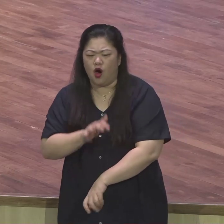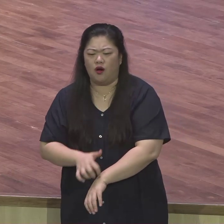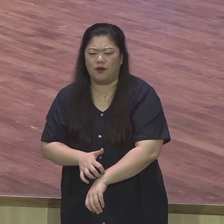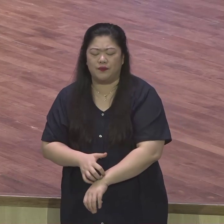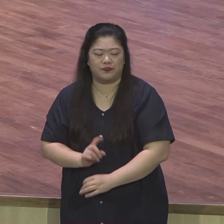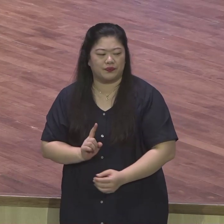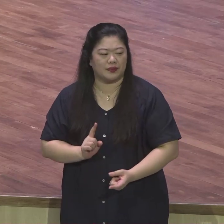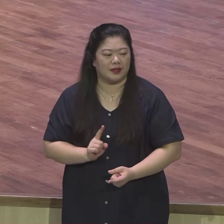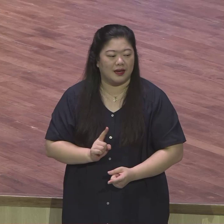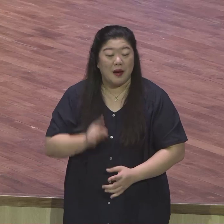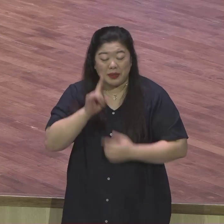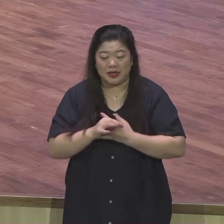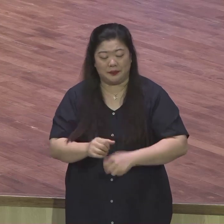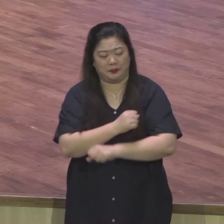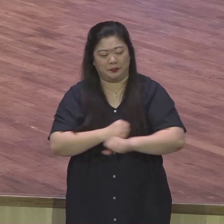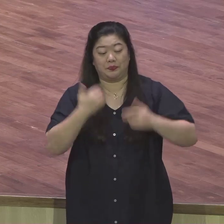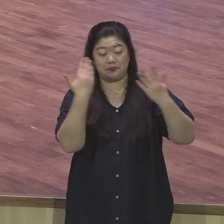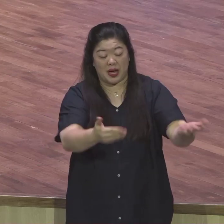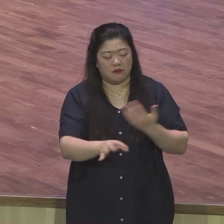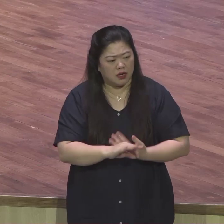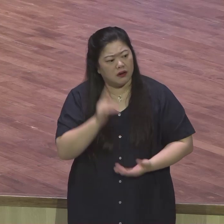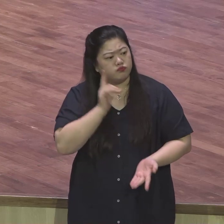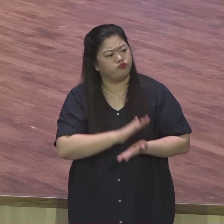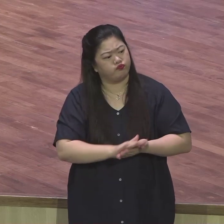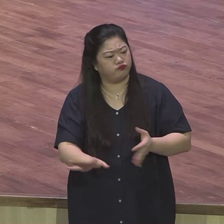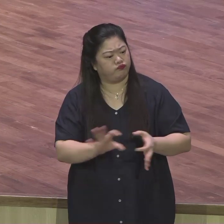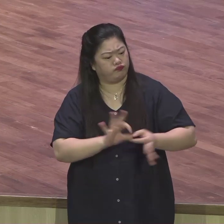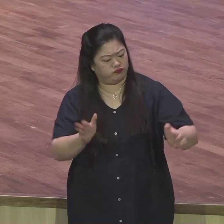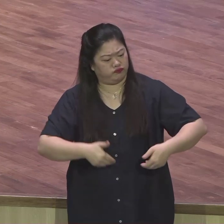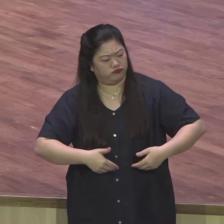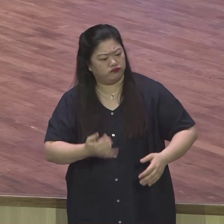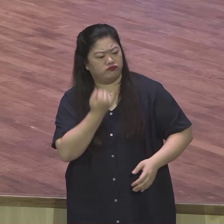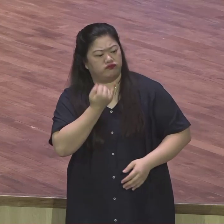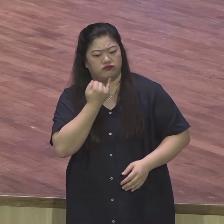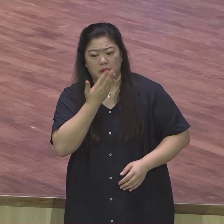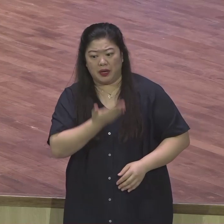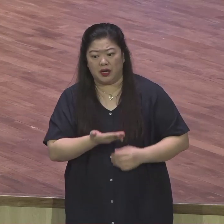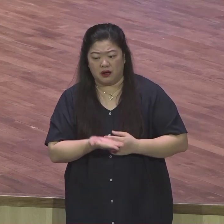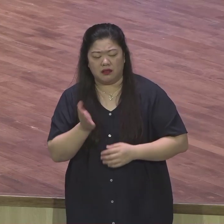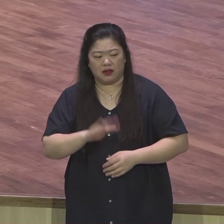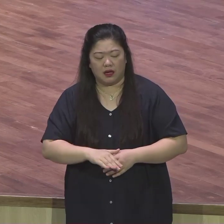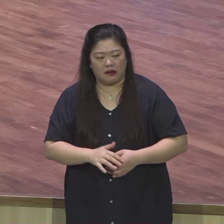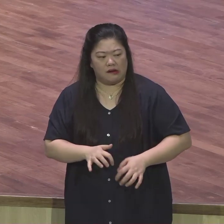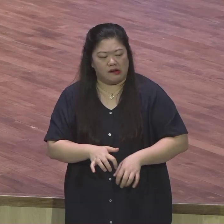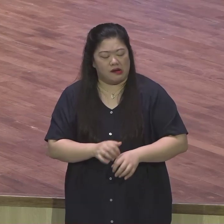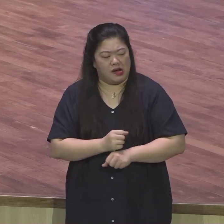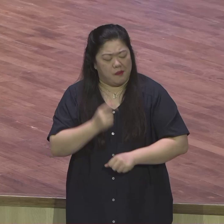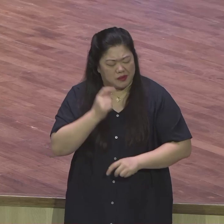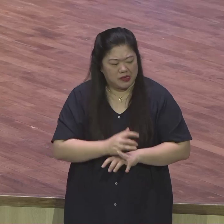빅토르 위고가 쓴 단편 중의 93 이라는 작품이 있어요. 93 이라는 작품이 있는데